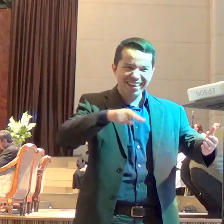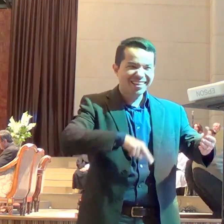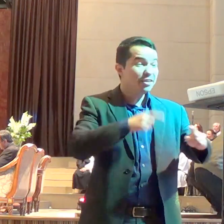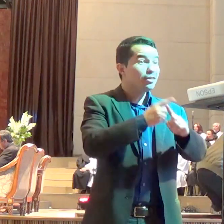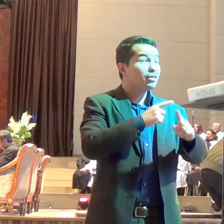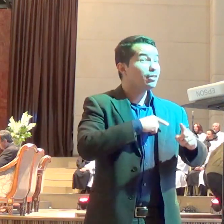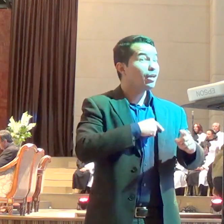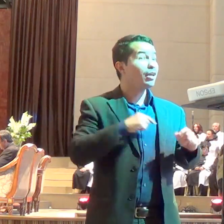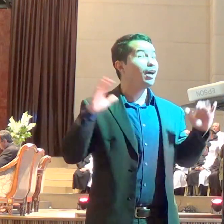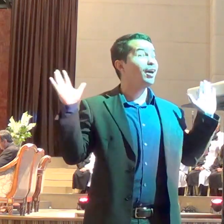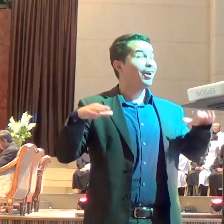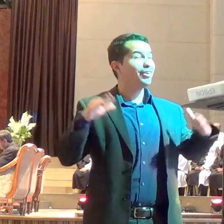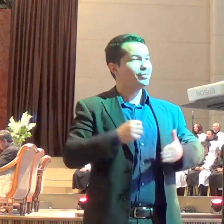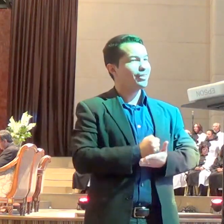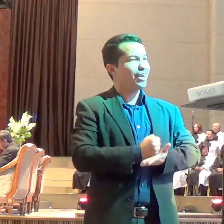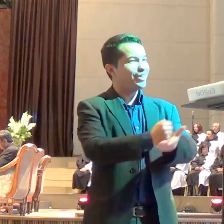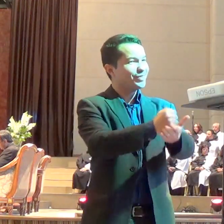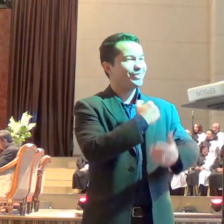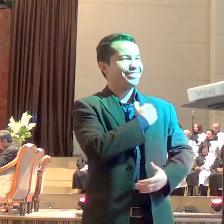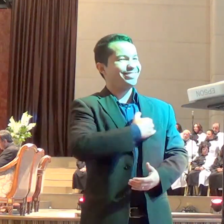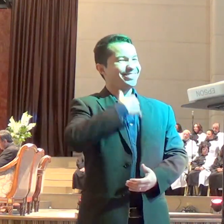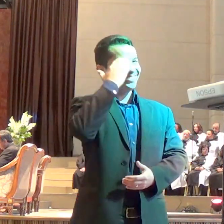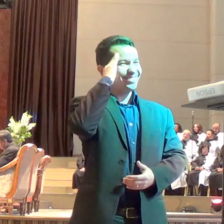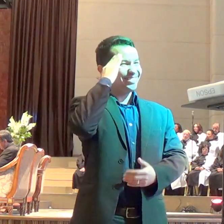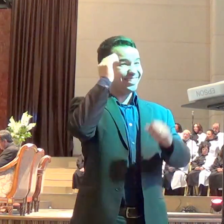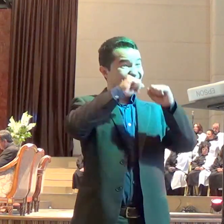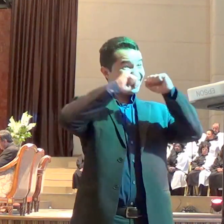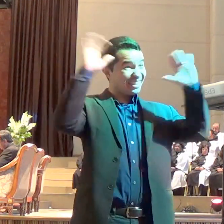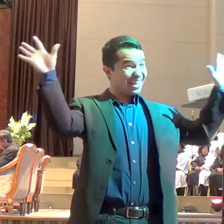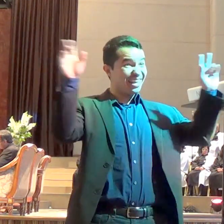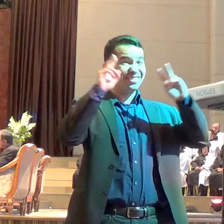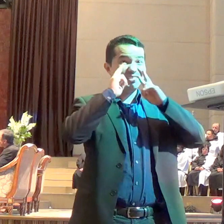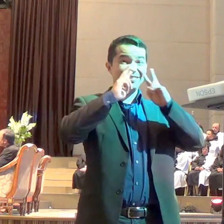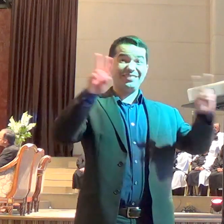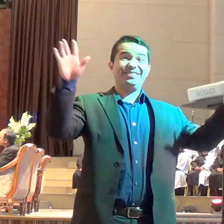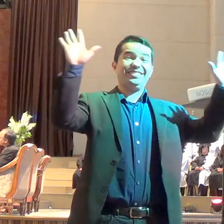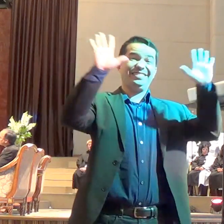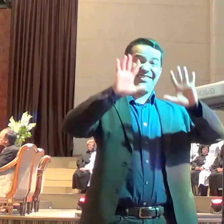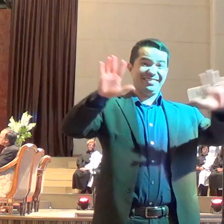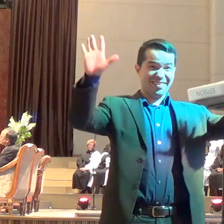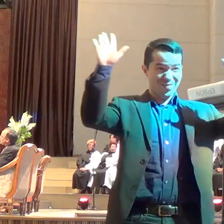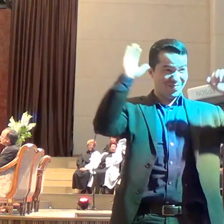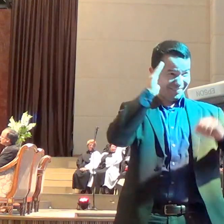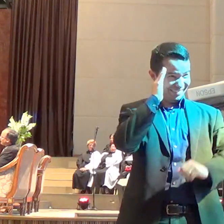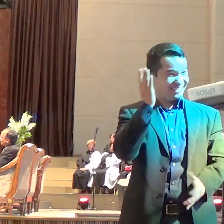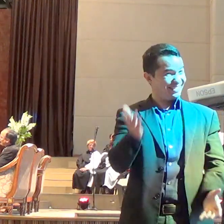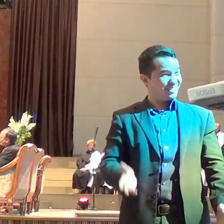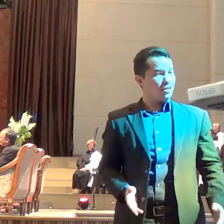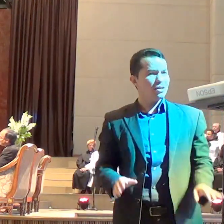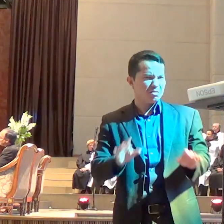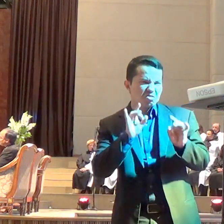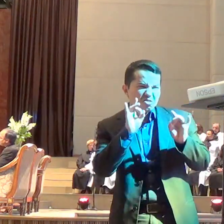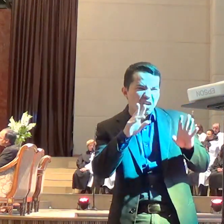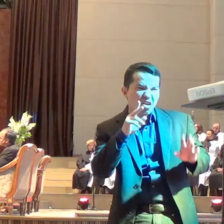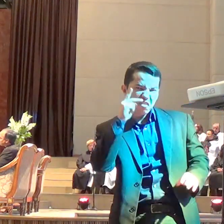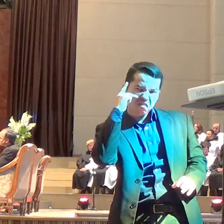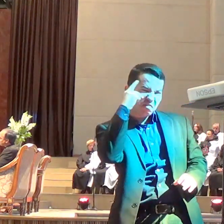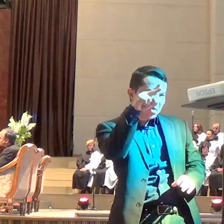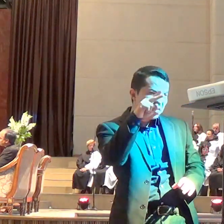compreender a visão. Não somente com relação a visões ou profecias sobre o futuro,